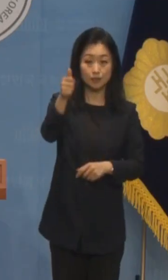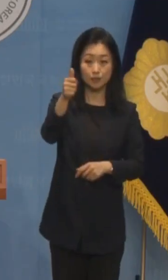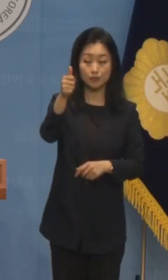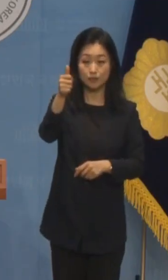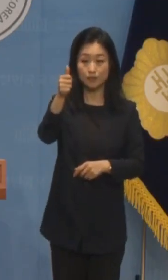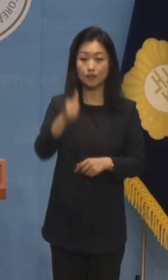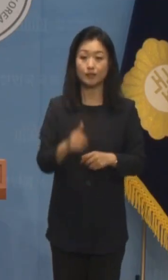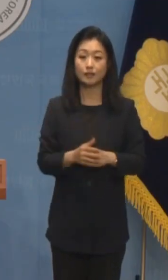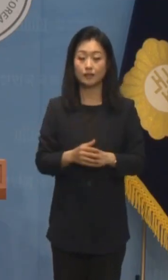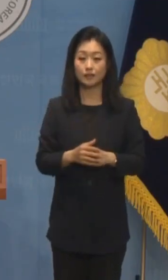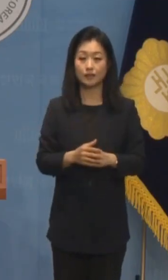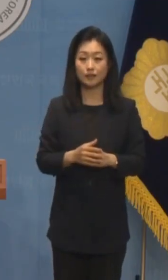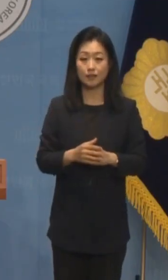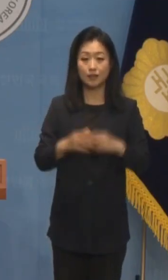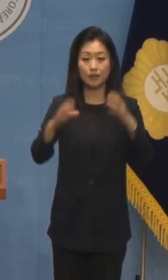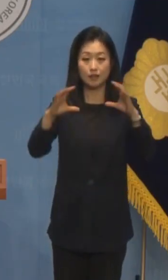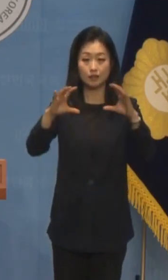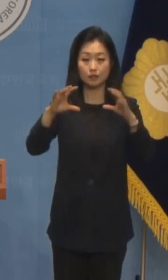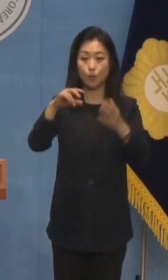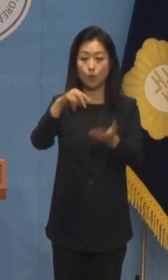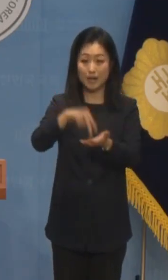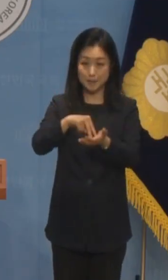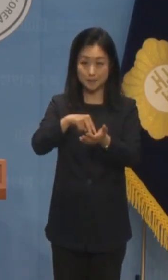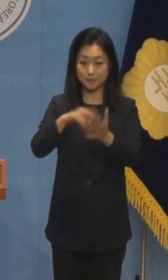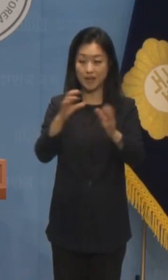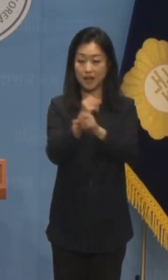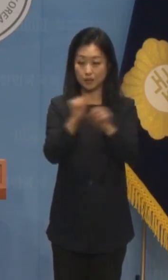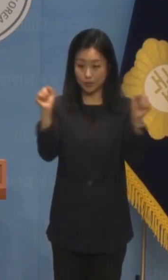새 독립기념관 건립추진 반대합니다.